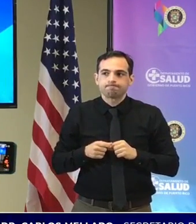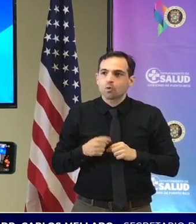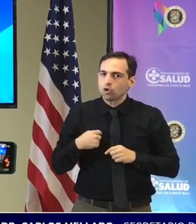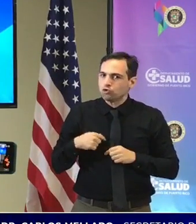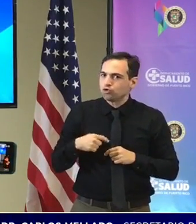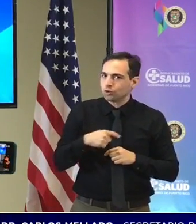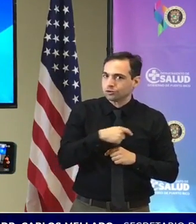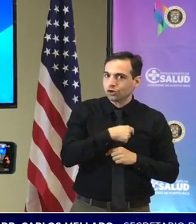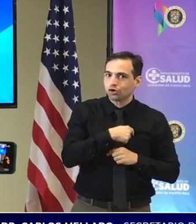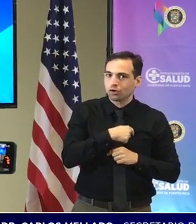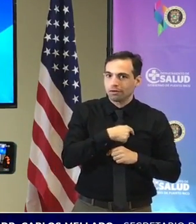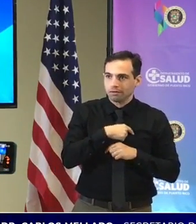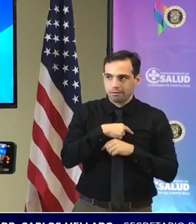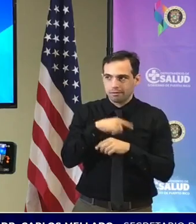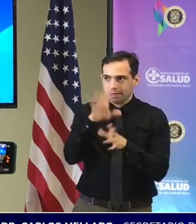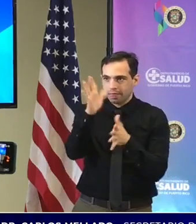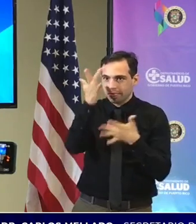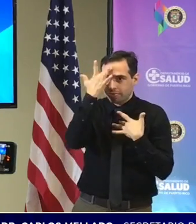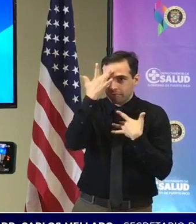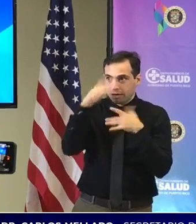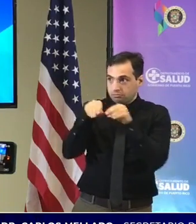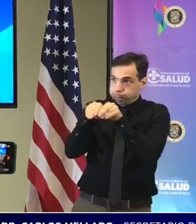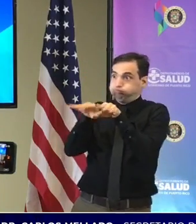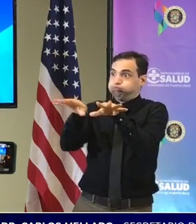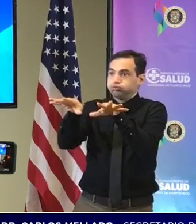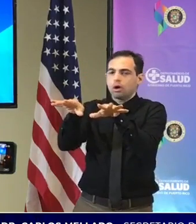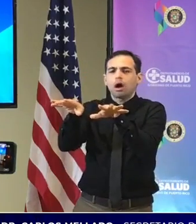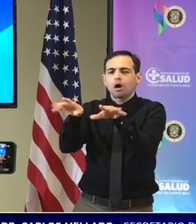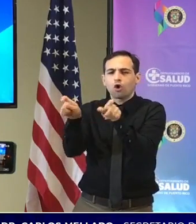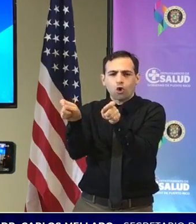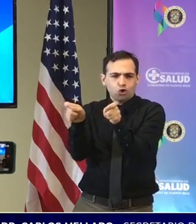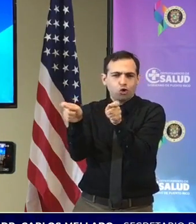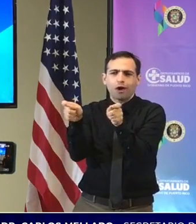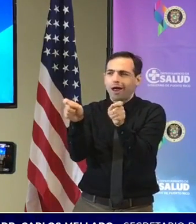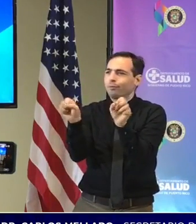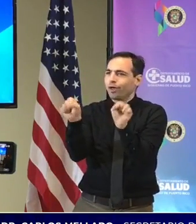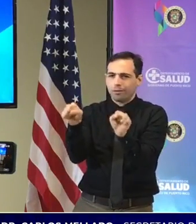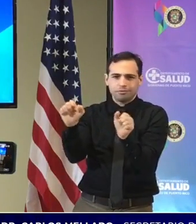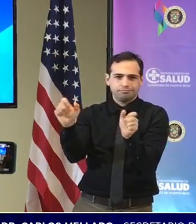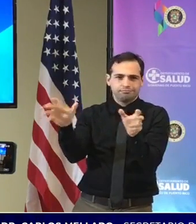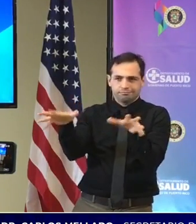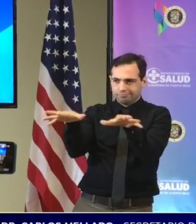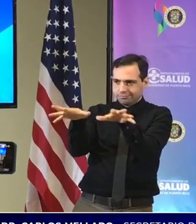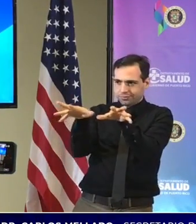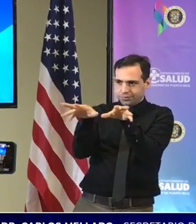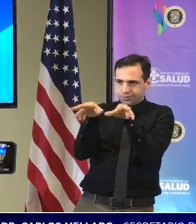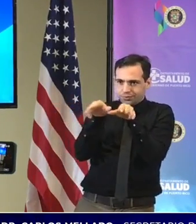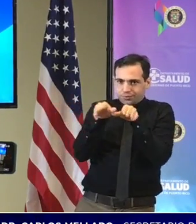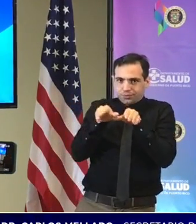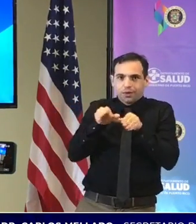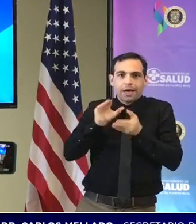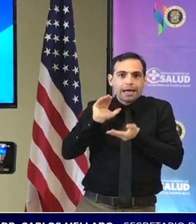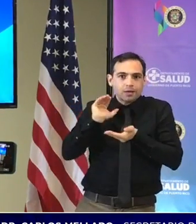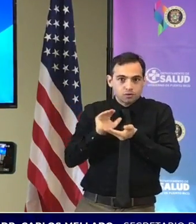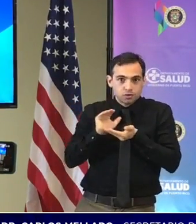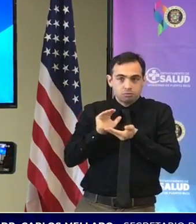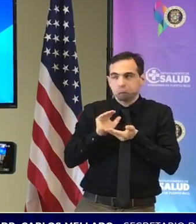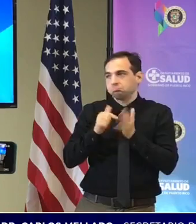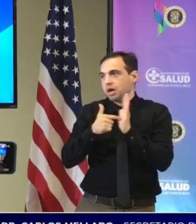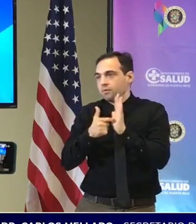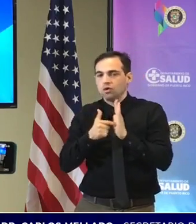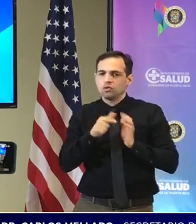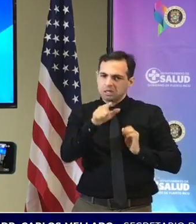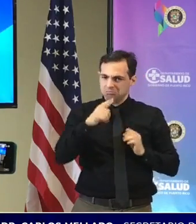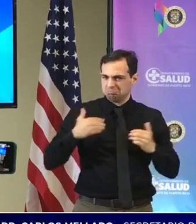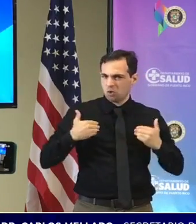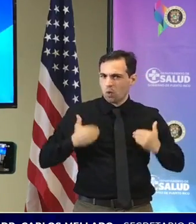controlar el contagio sencillamente con el uso de mascarilla si usted tiene una condición de inmunocompromiso